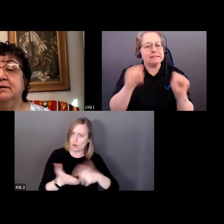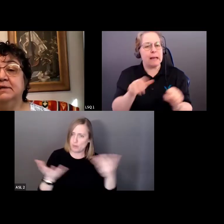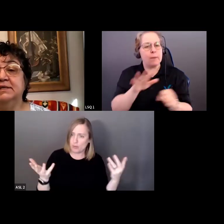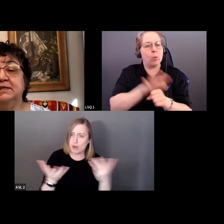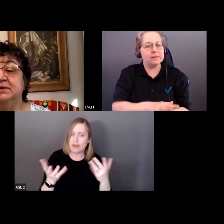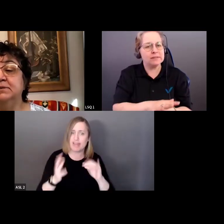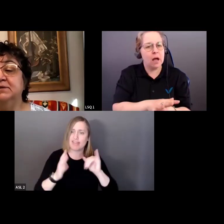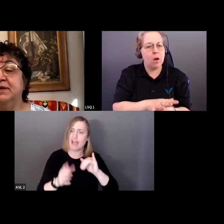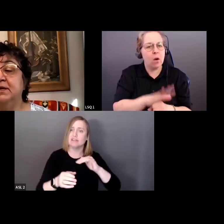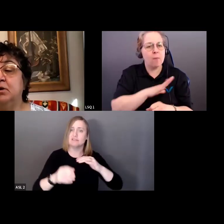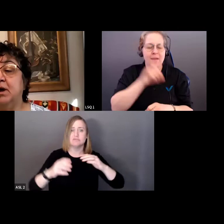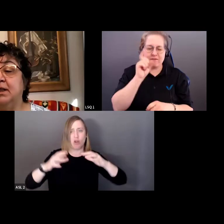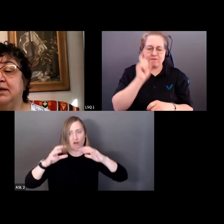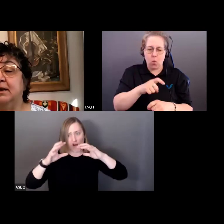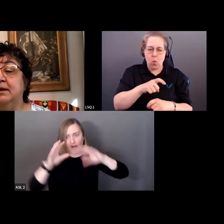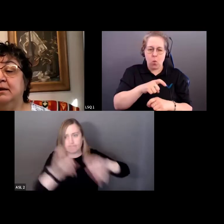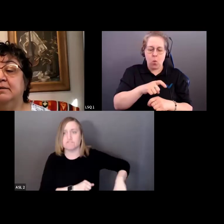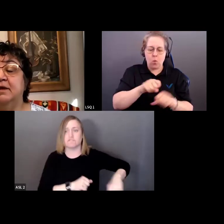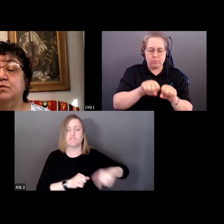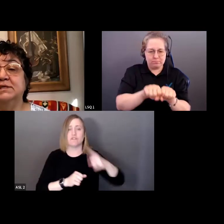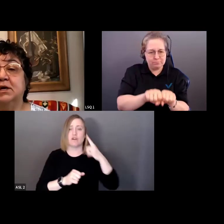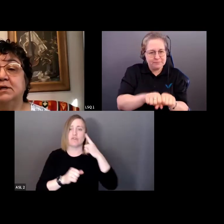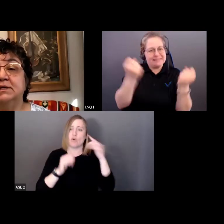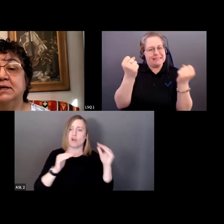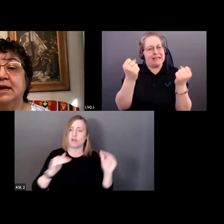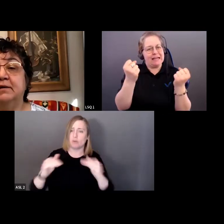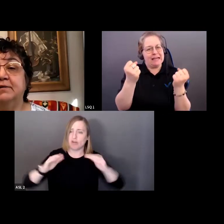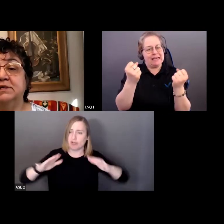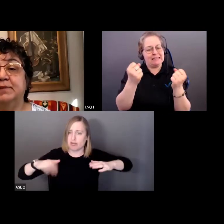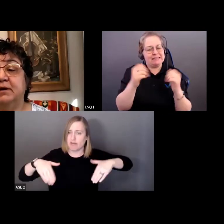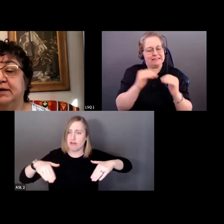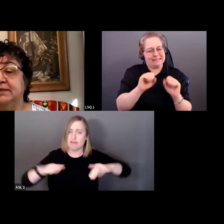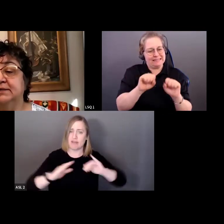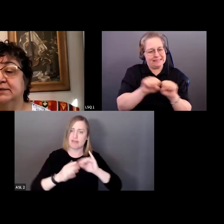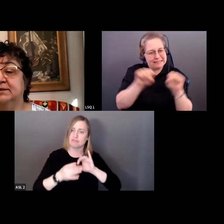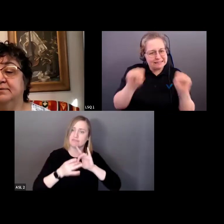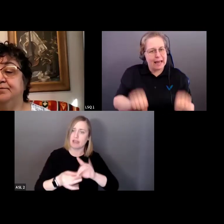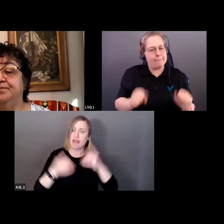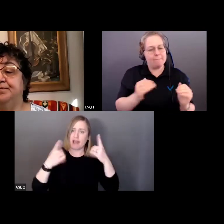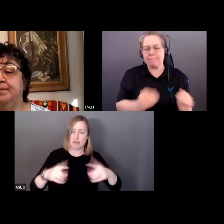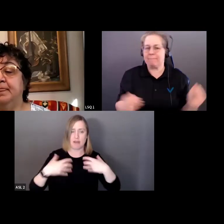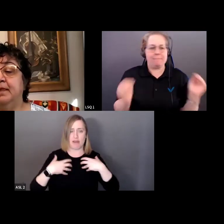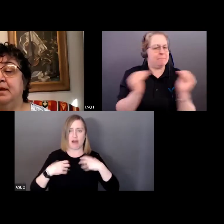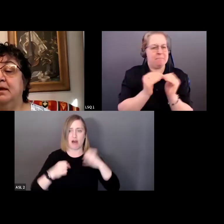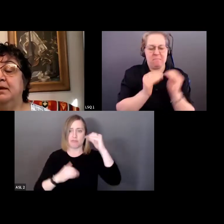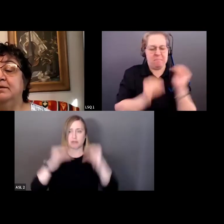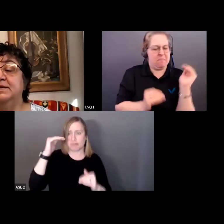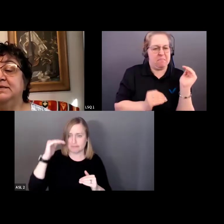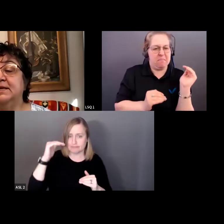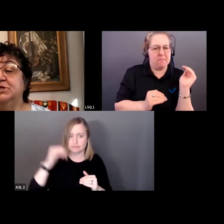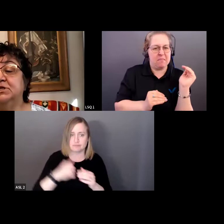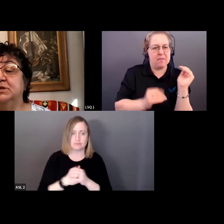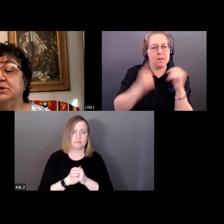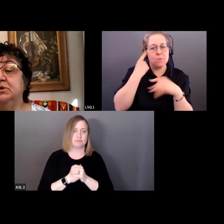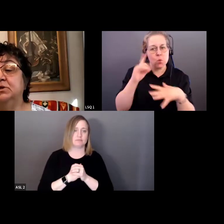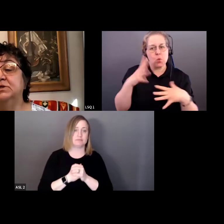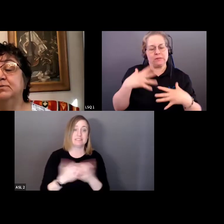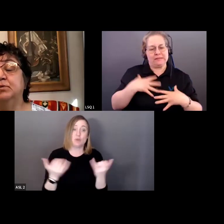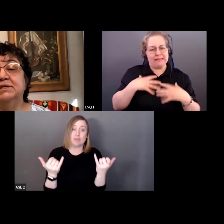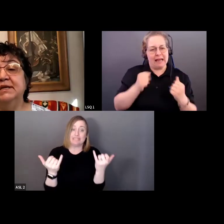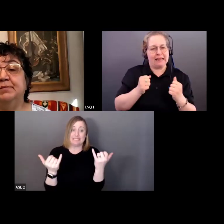sur le démantèlement des systèmes d'inégalité qui entraînent des disparités en matière de santé.